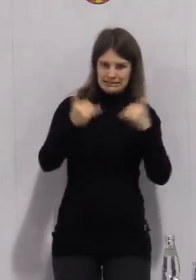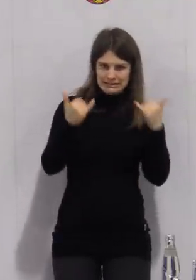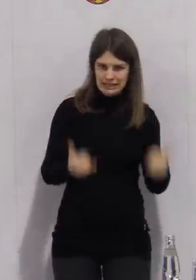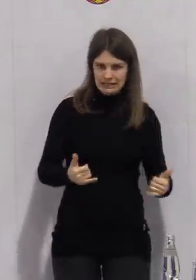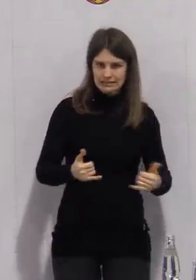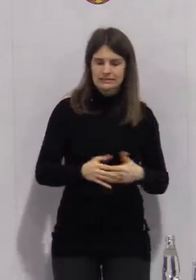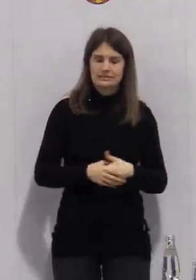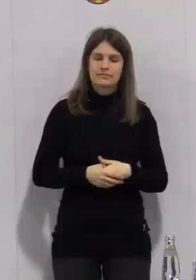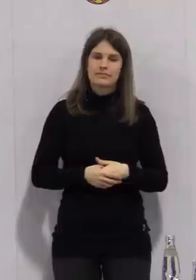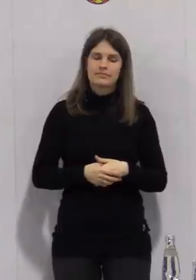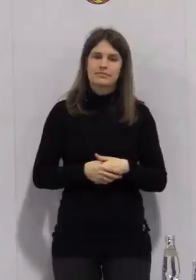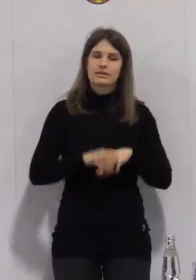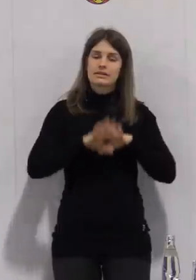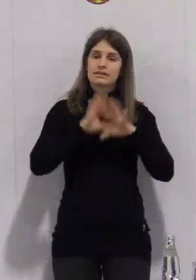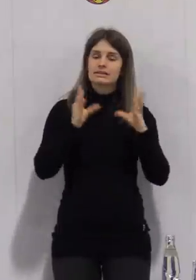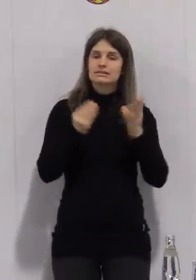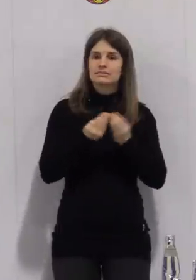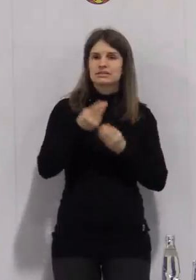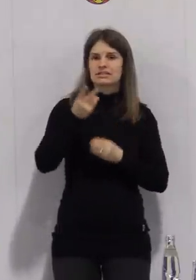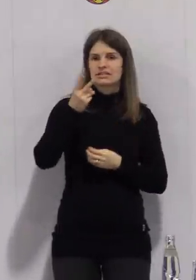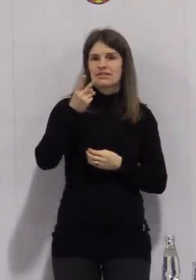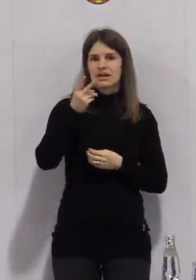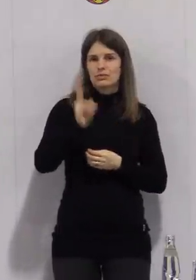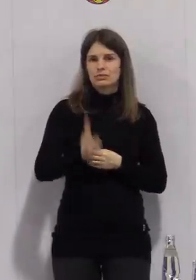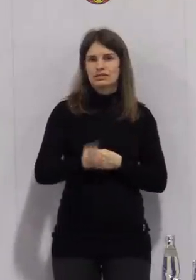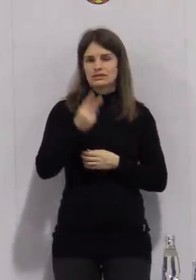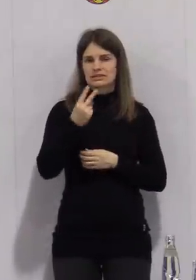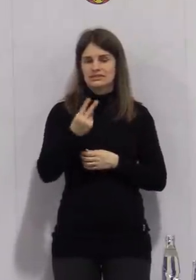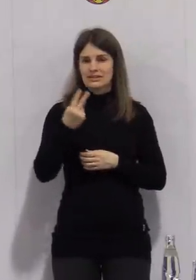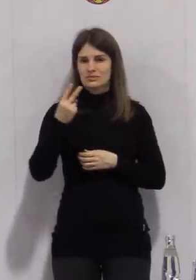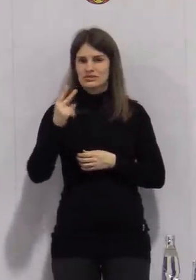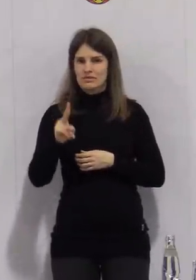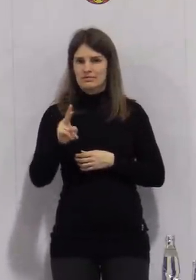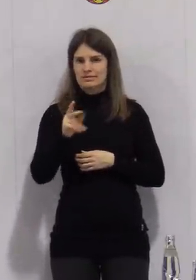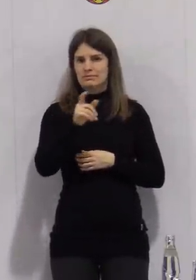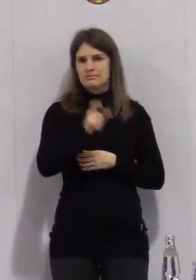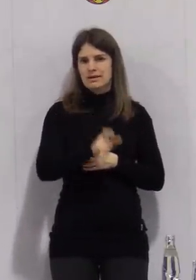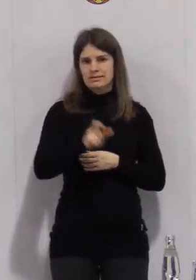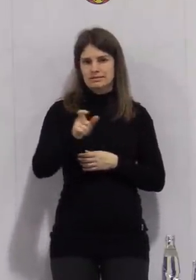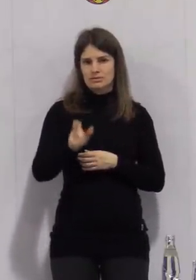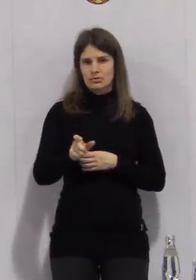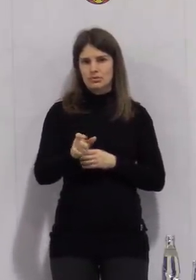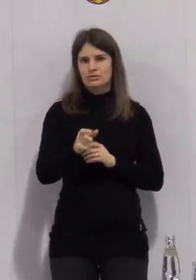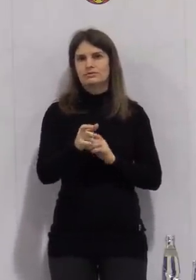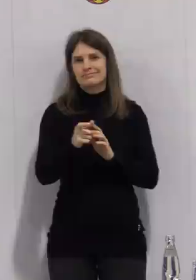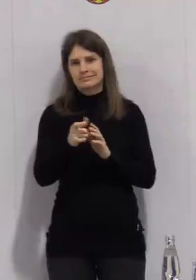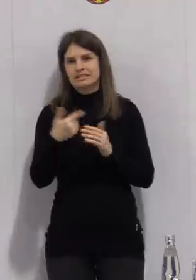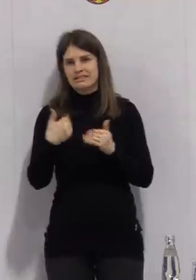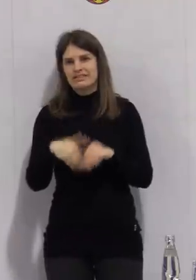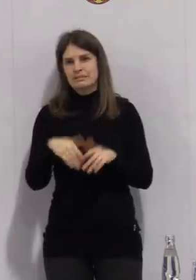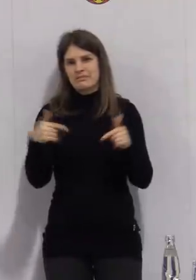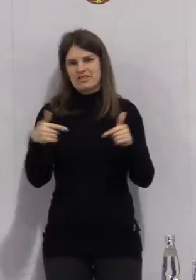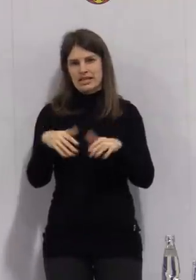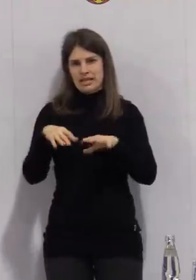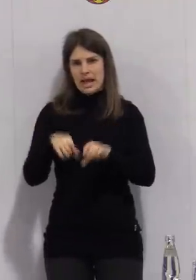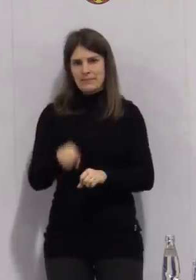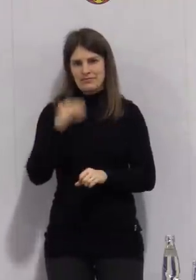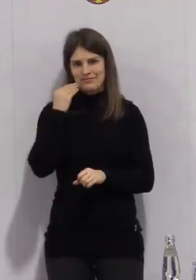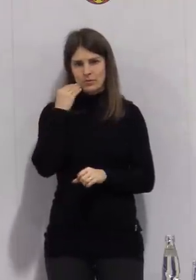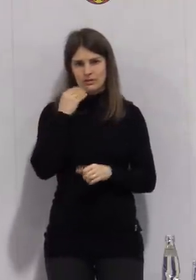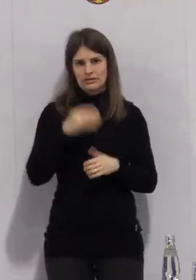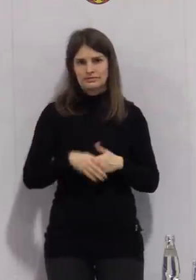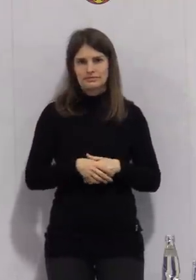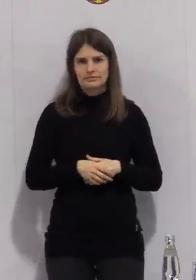aufgeführt, dass 222 Personen Bewohner eines Pflegeheimes waren. Es